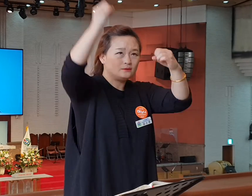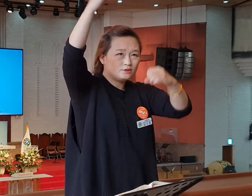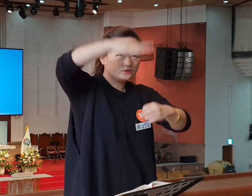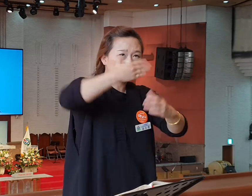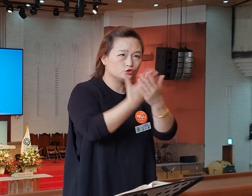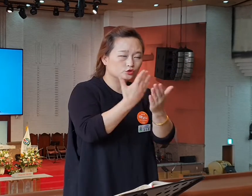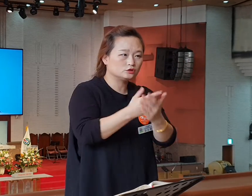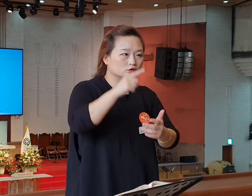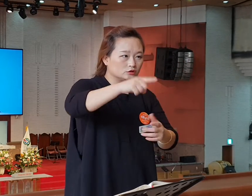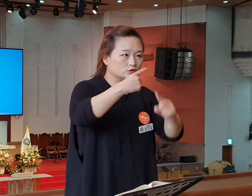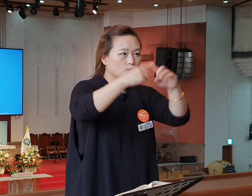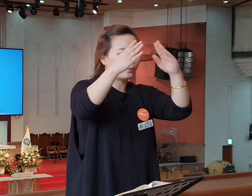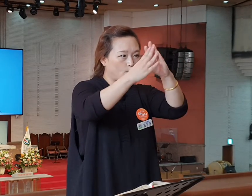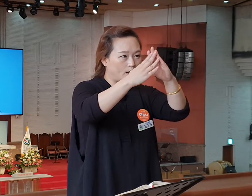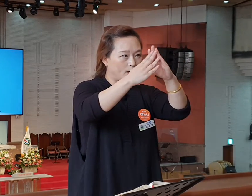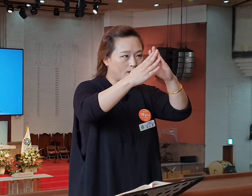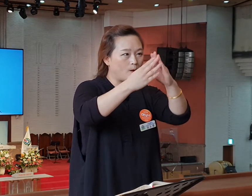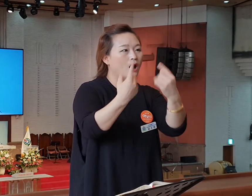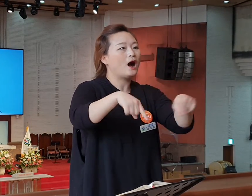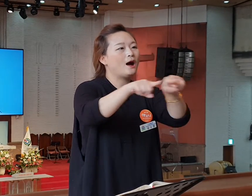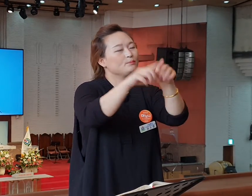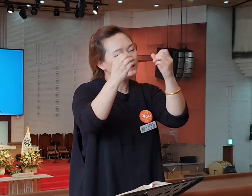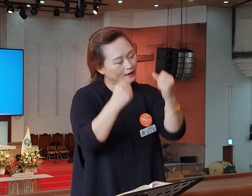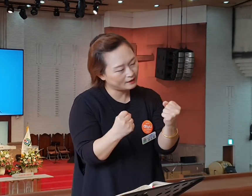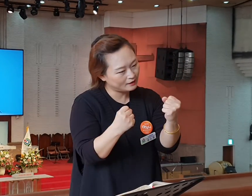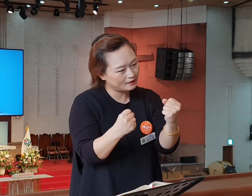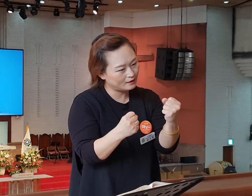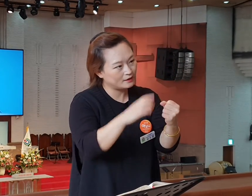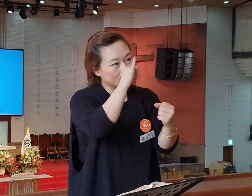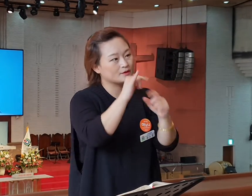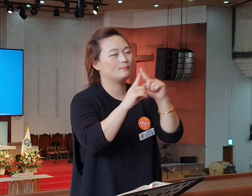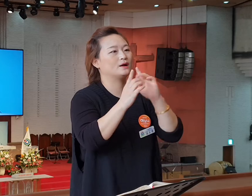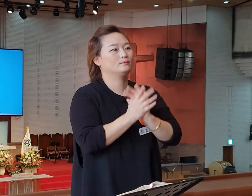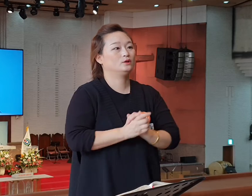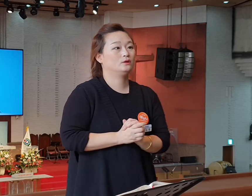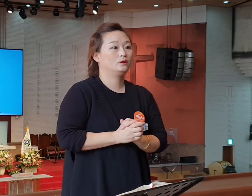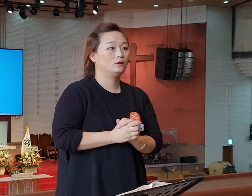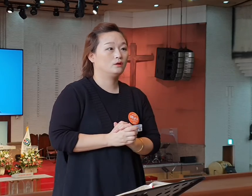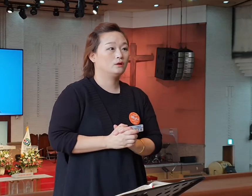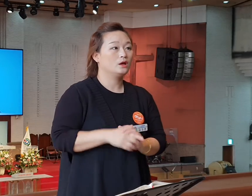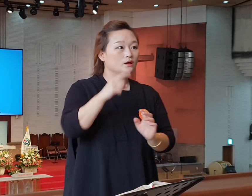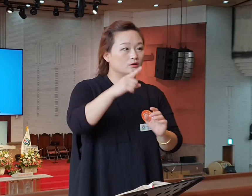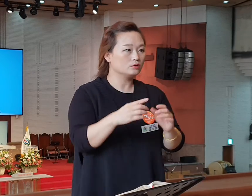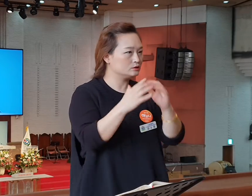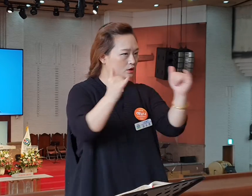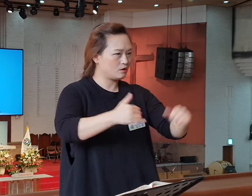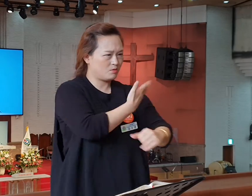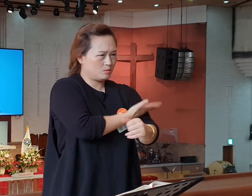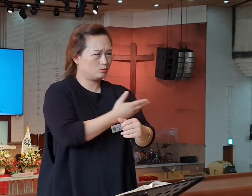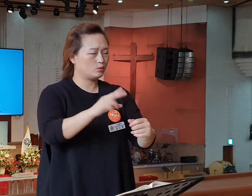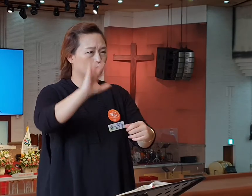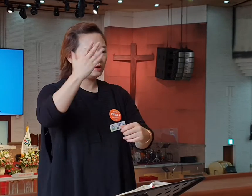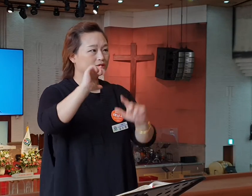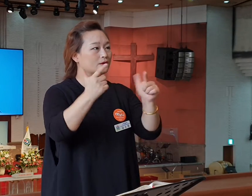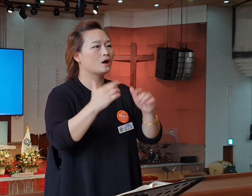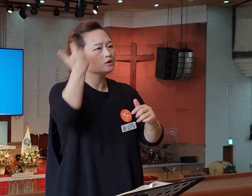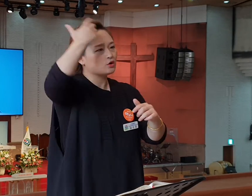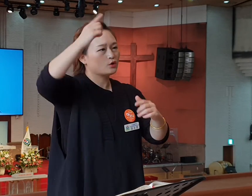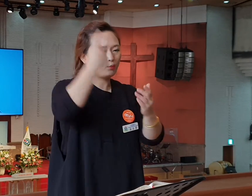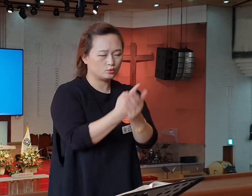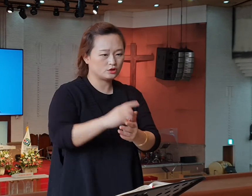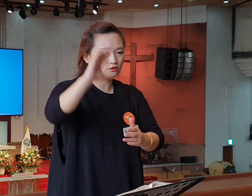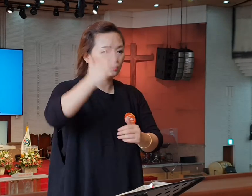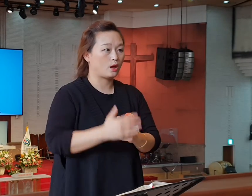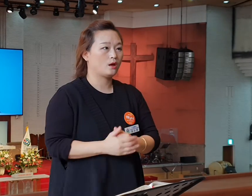못하면 난 초대를 옮기겠다죠. 성령, 사람의 힘과 능으로 되지 않습니다. 성령님 오셔서 되는 거예요. 교회는